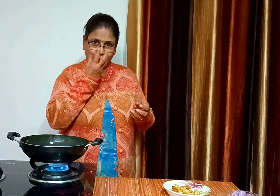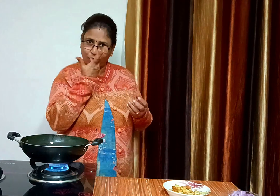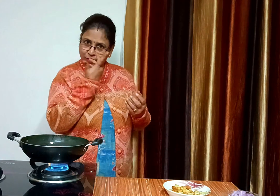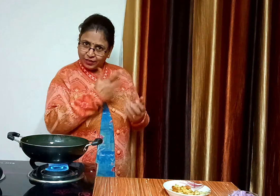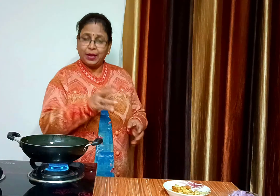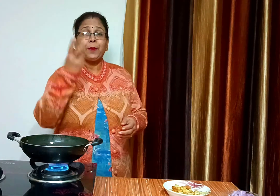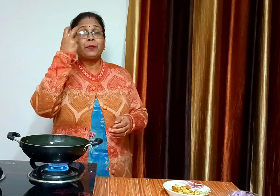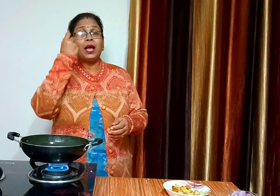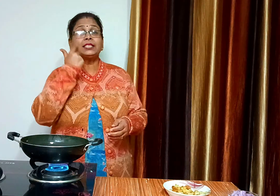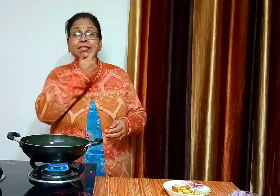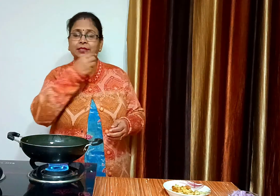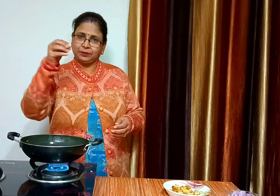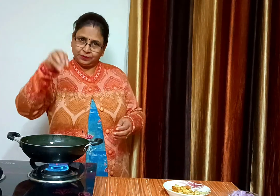अब प्याज को फ्राय करेंगे